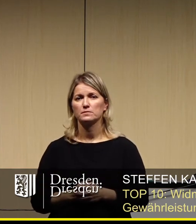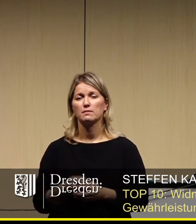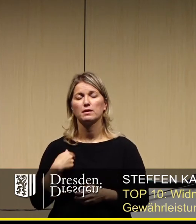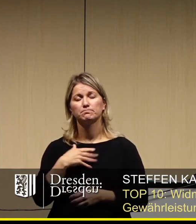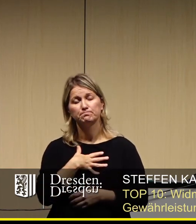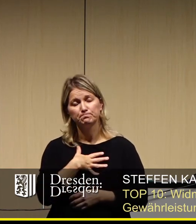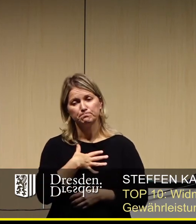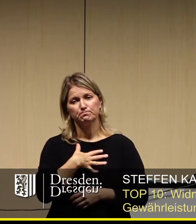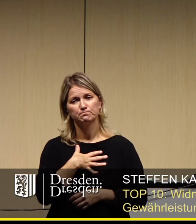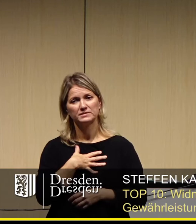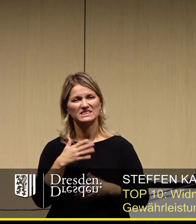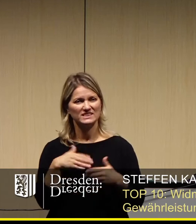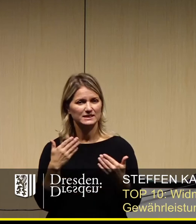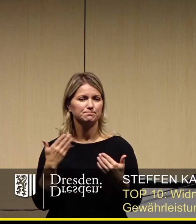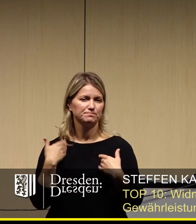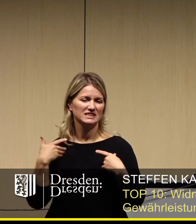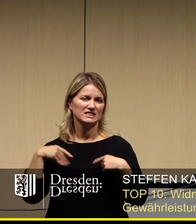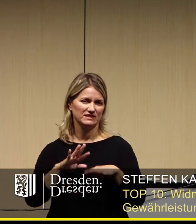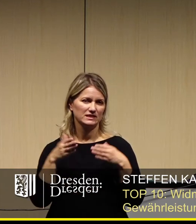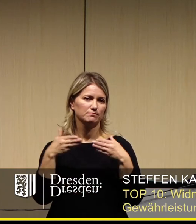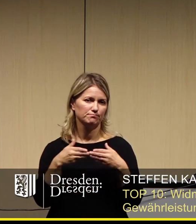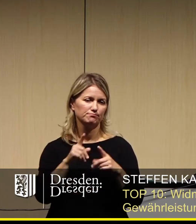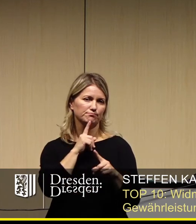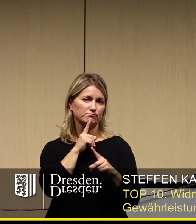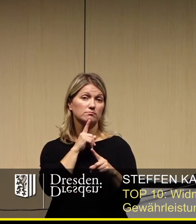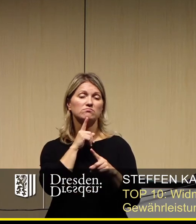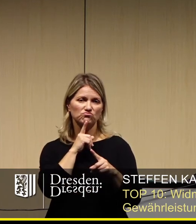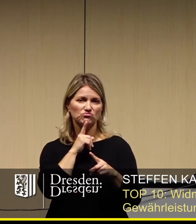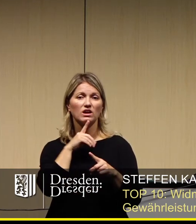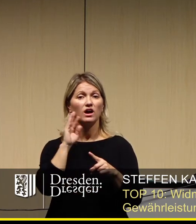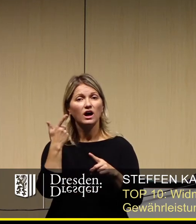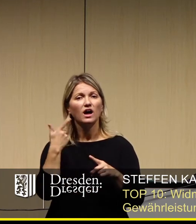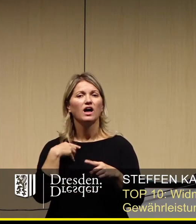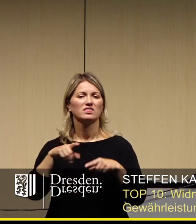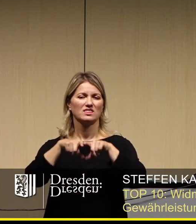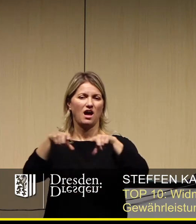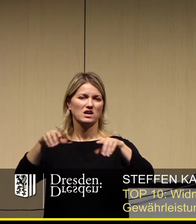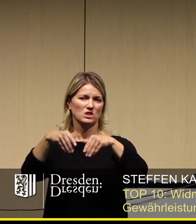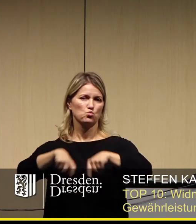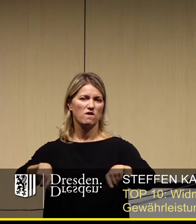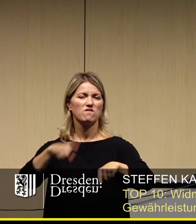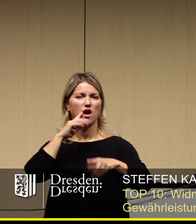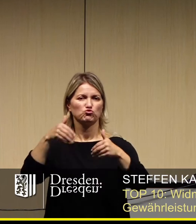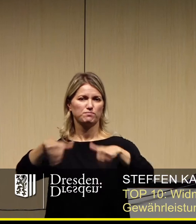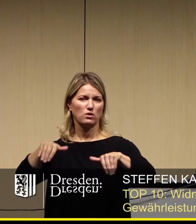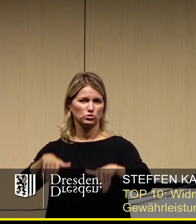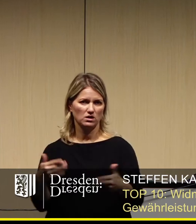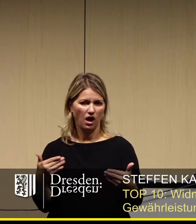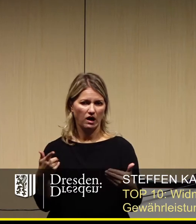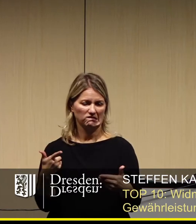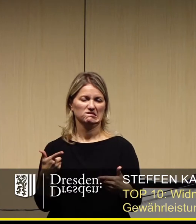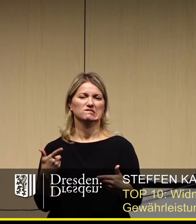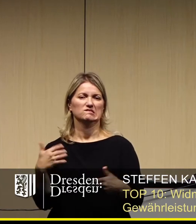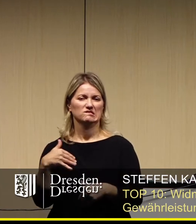intensiv diskutiert, ist natürlich die Sperrung des Terrassenufers. Für all diejenigen, die natürlich auch in der Weihnachtszeit